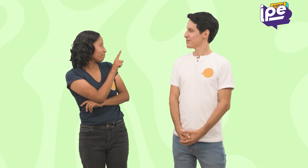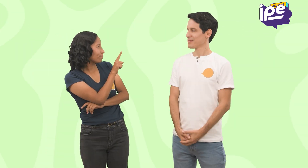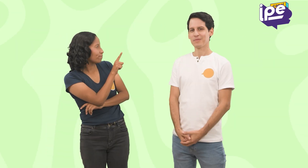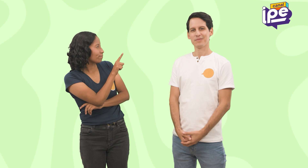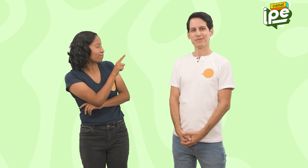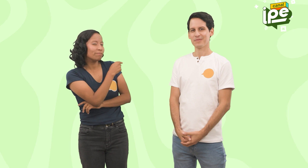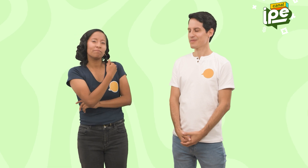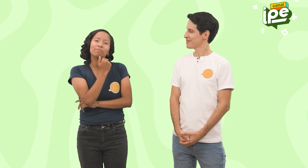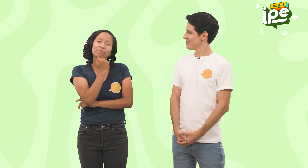bien